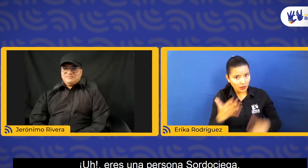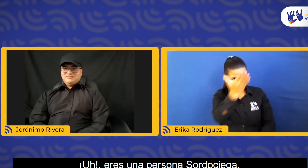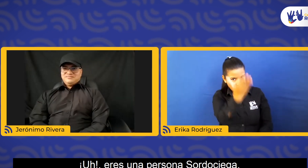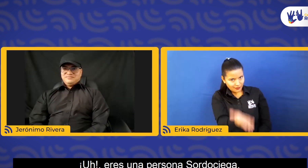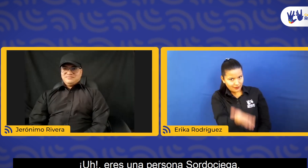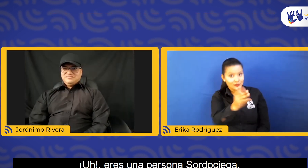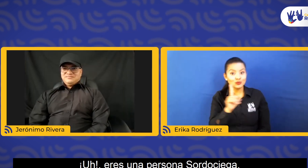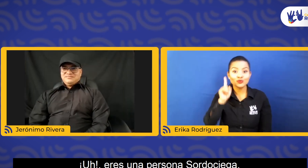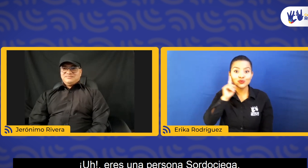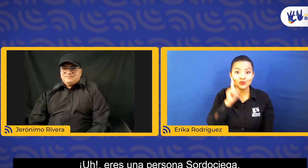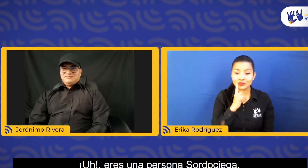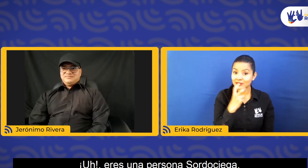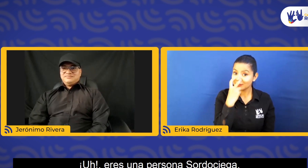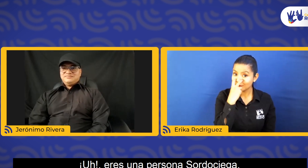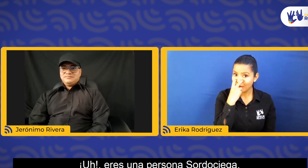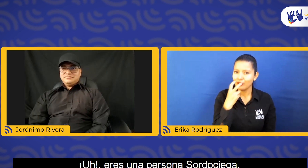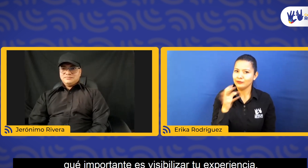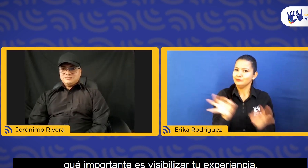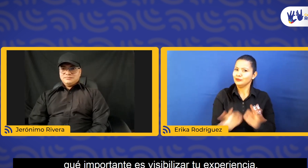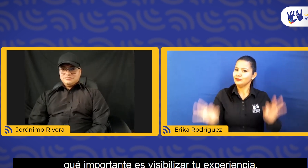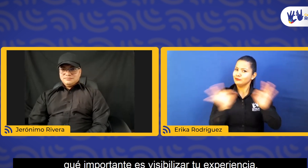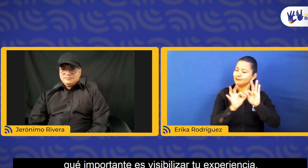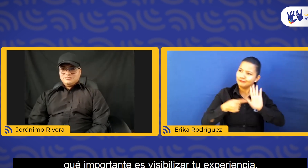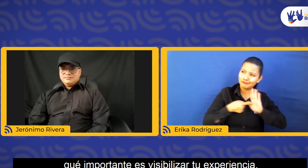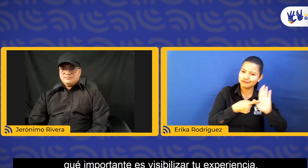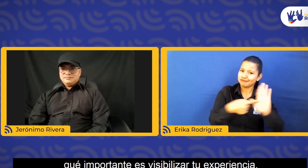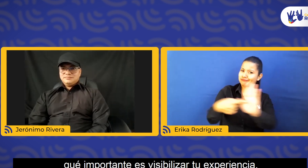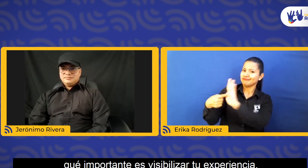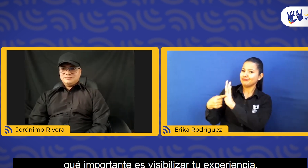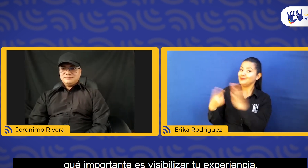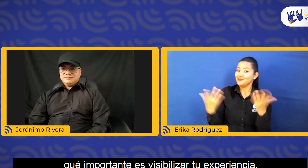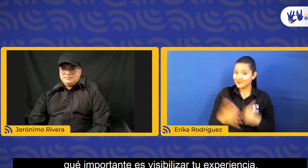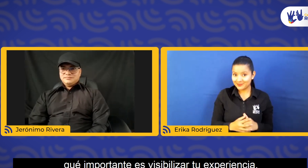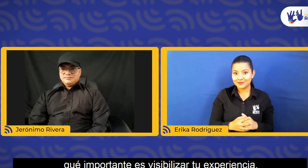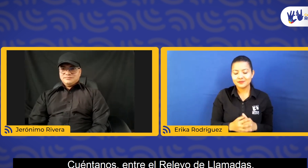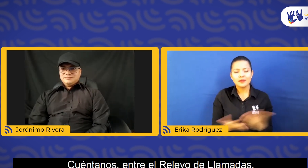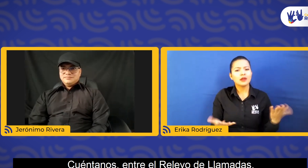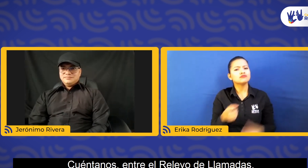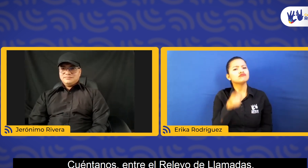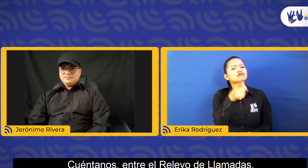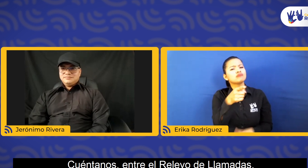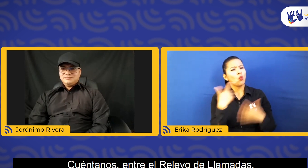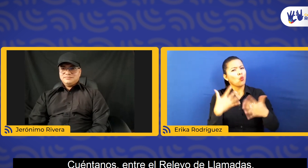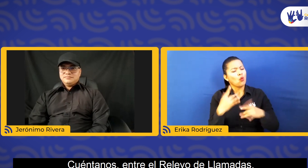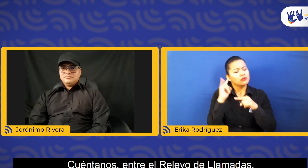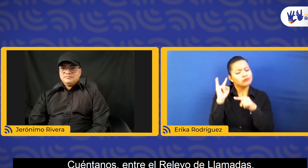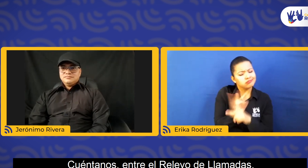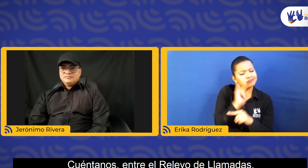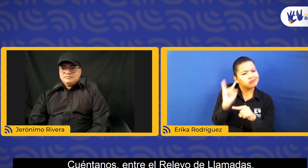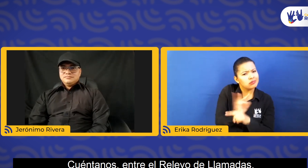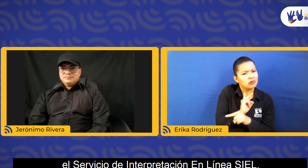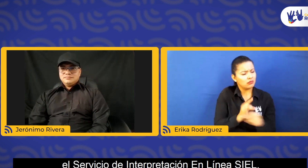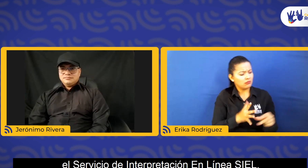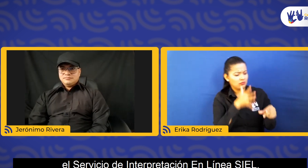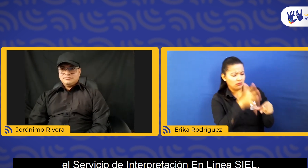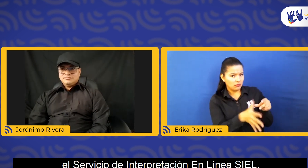Uy, eres una persona sordociega. Qué importante es visibilizar tu experiencia. Cuéntanos, entre el relevo de